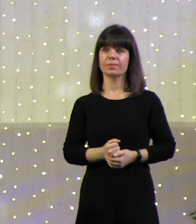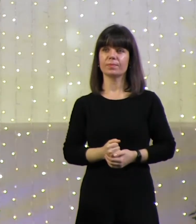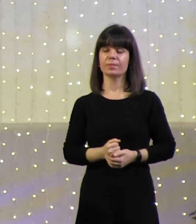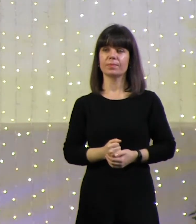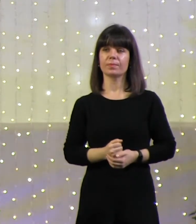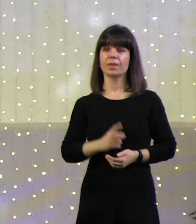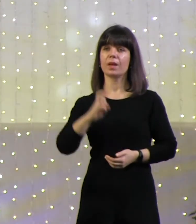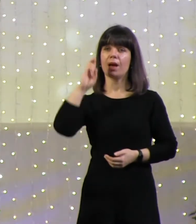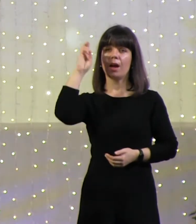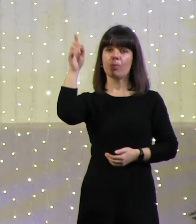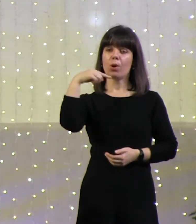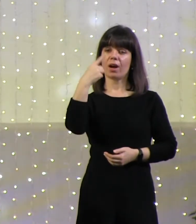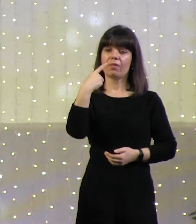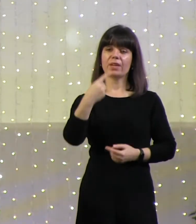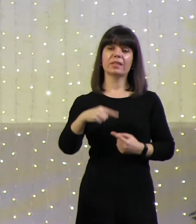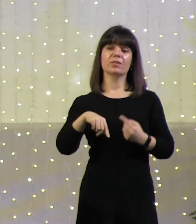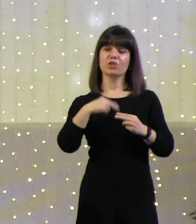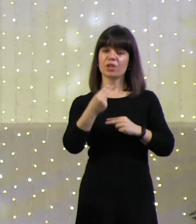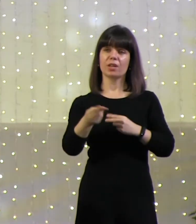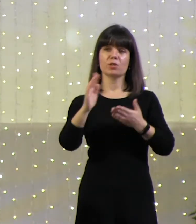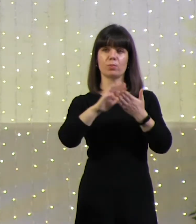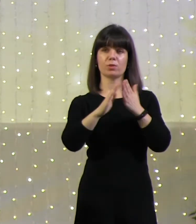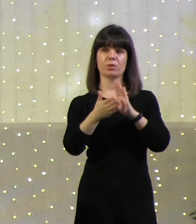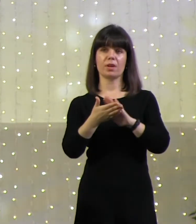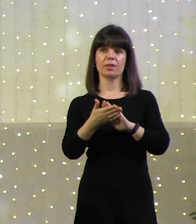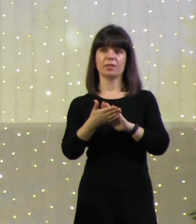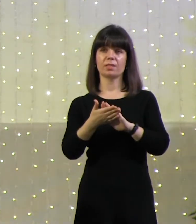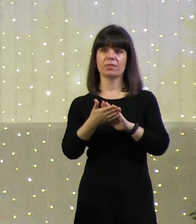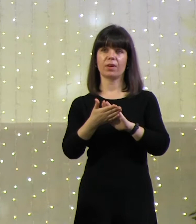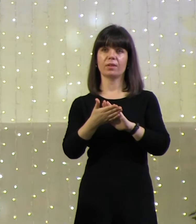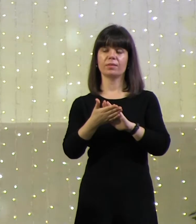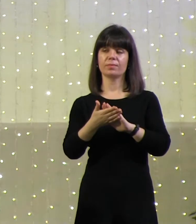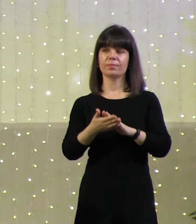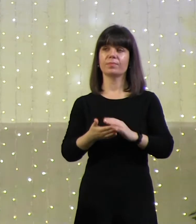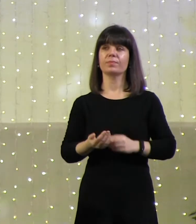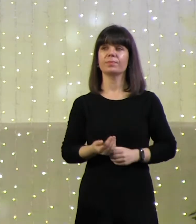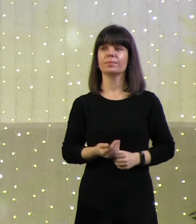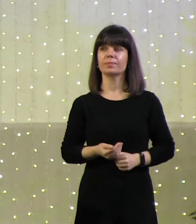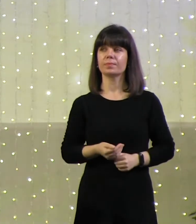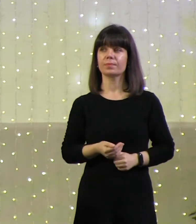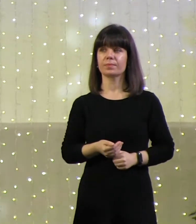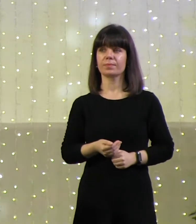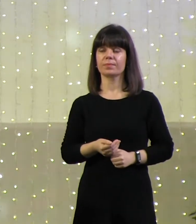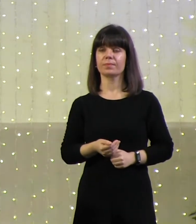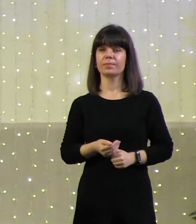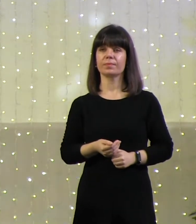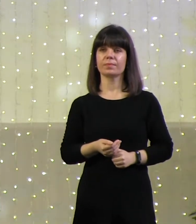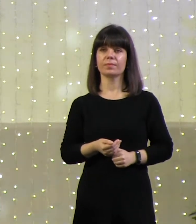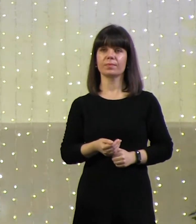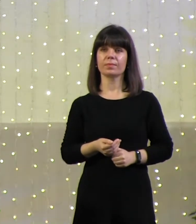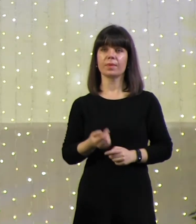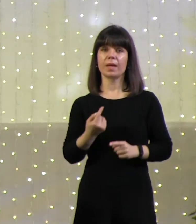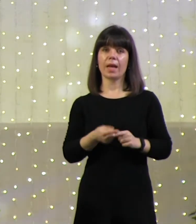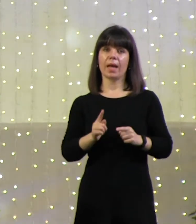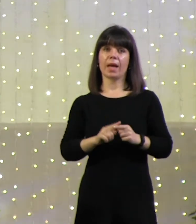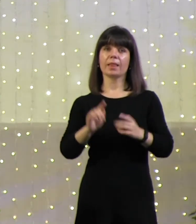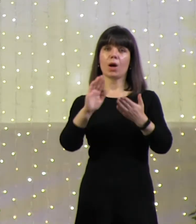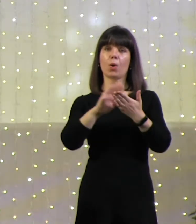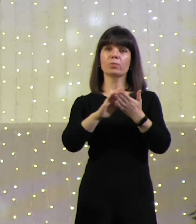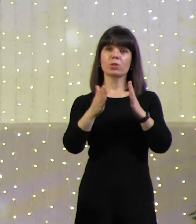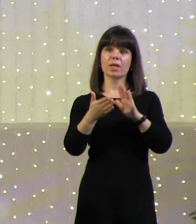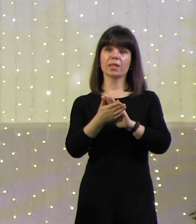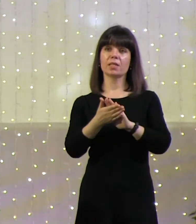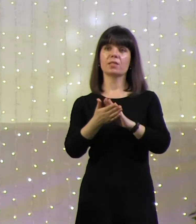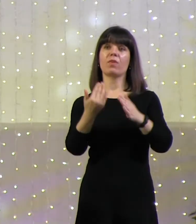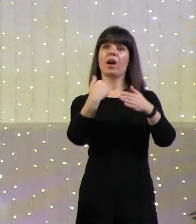Бог говорил через обстоятельства. Как мы уже говорили сегодня, это обстоятельство, вывод